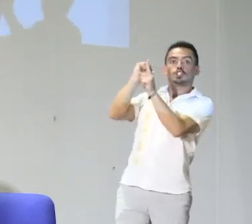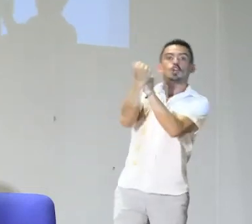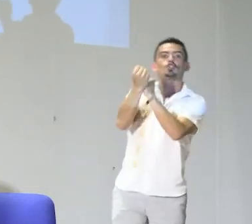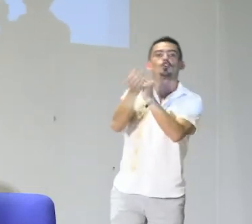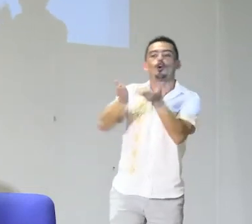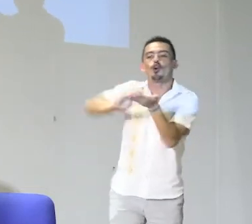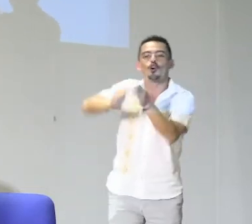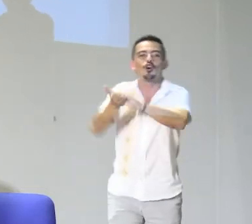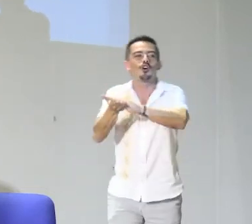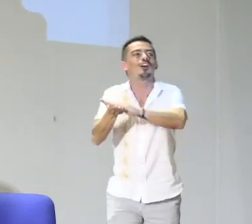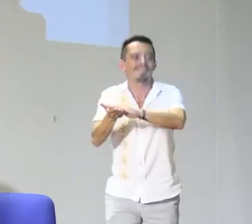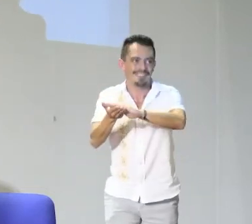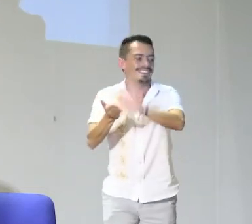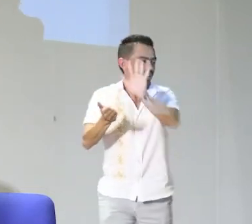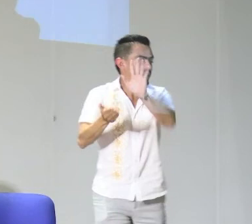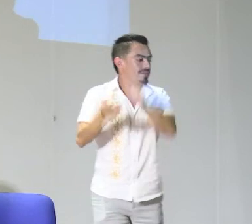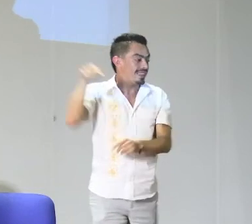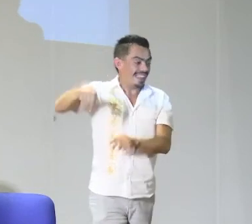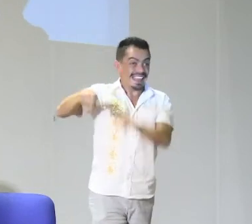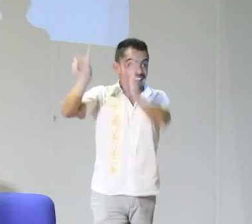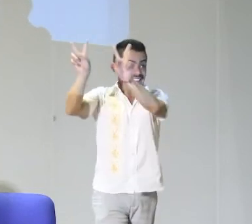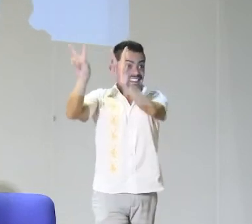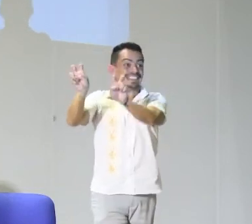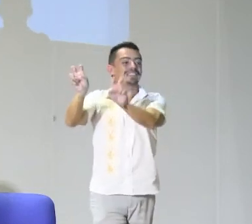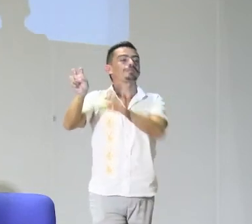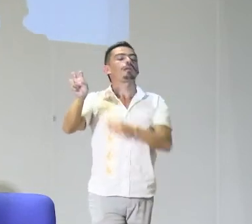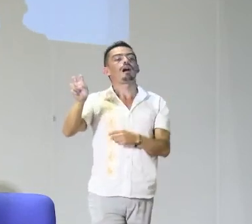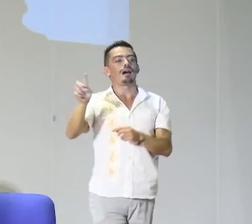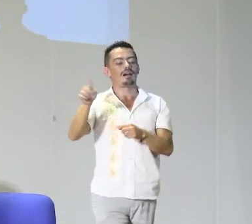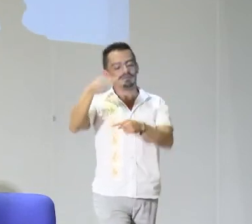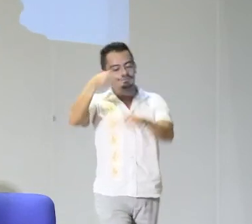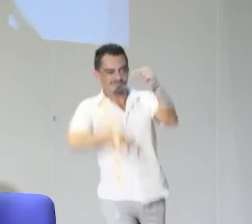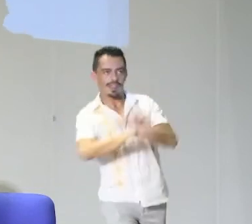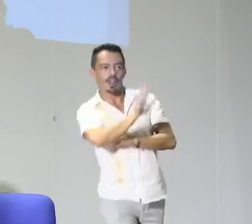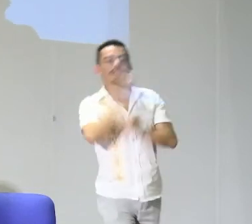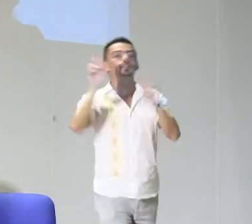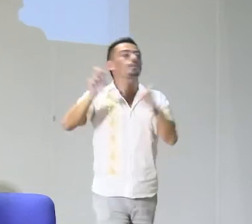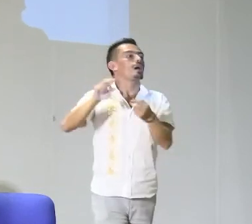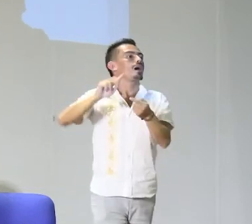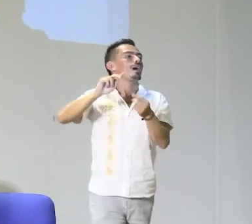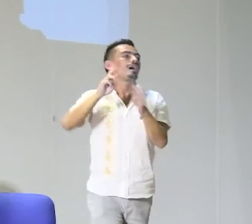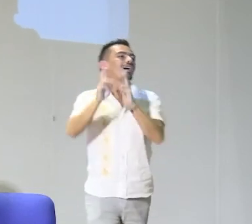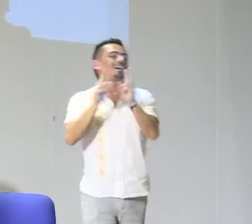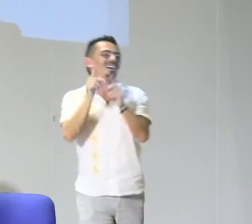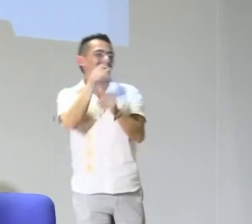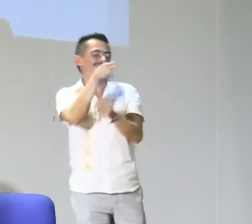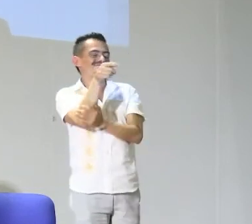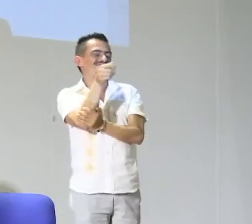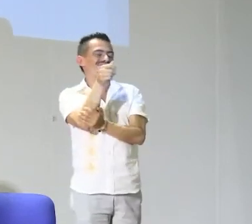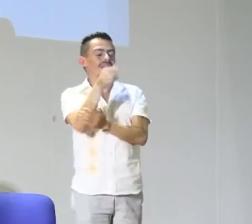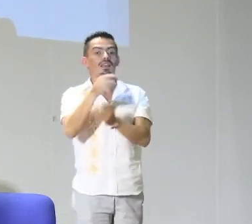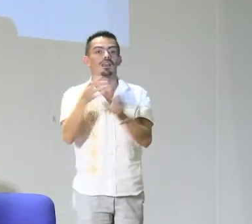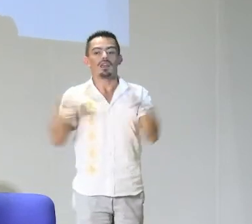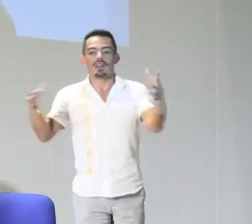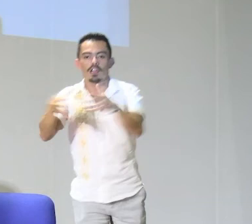Cuando hablamos de cultura, ¿sí? Ustedes saben que estamos hablando de sociocomunitario, ¿sí? De algo